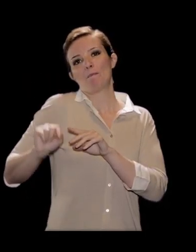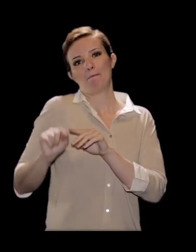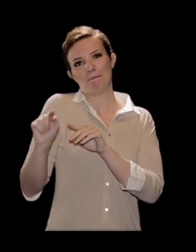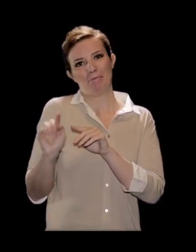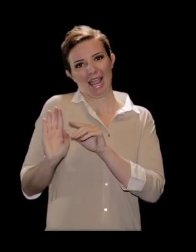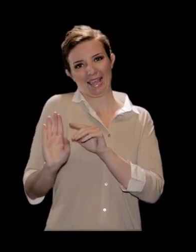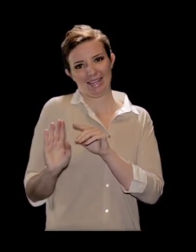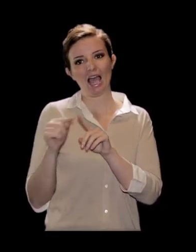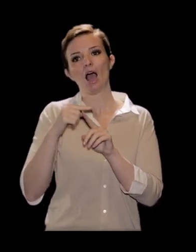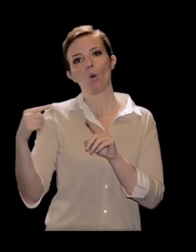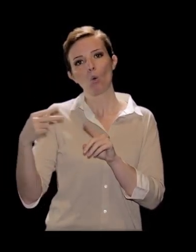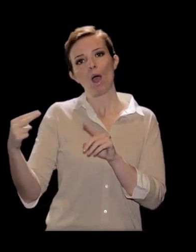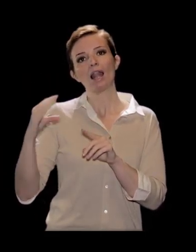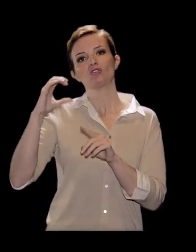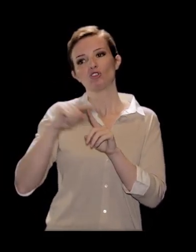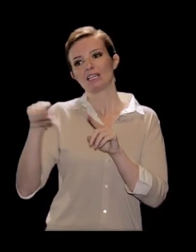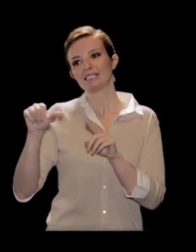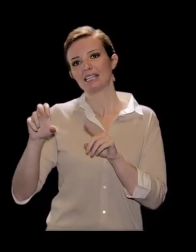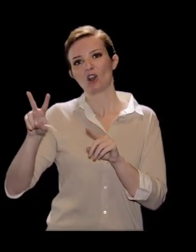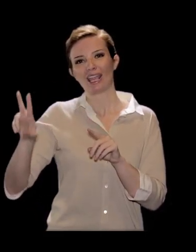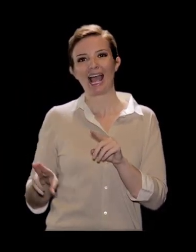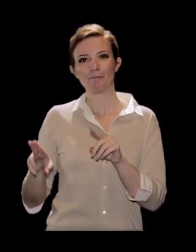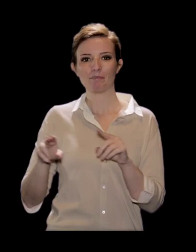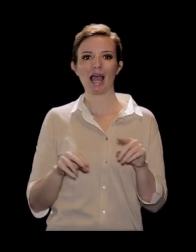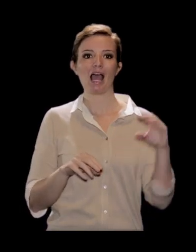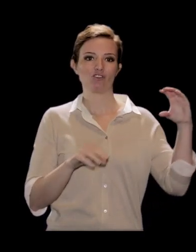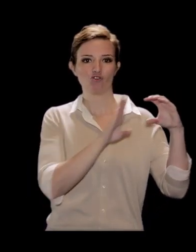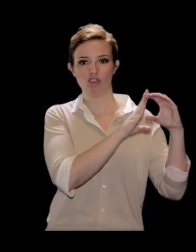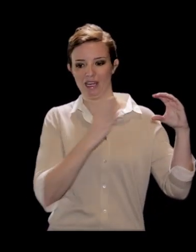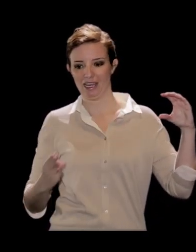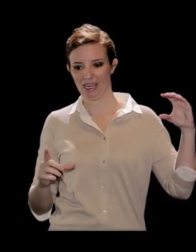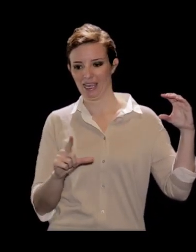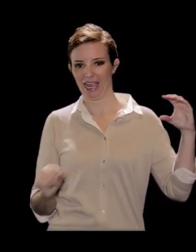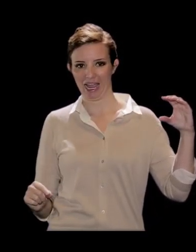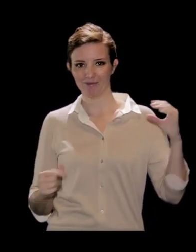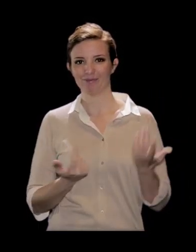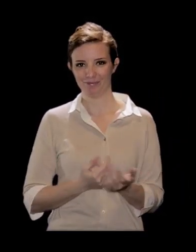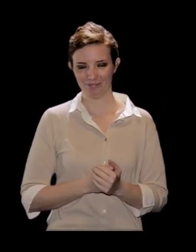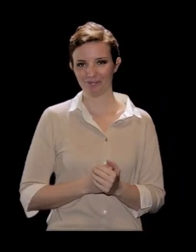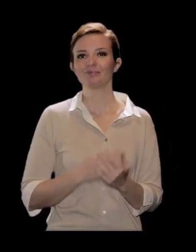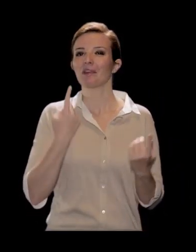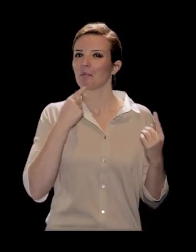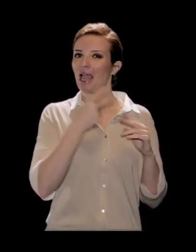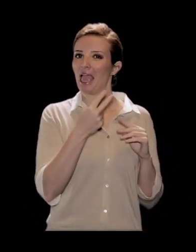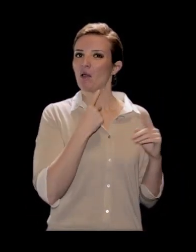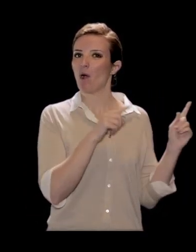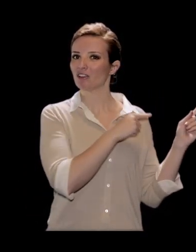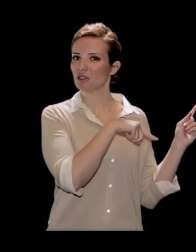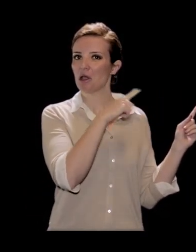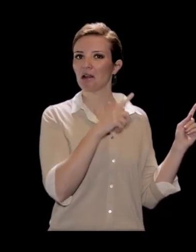seno di γ, che è l'angolo opposto evidentemente a C. Queste equazioni ci consentono facilmente di risolvere, come si dice in linguaggio